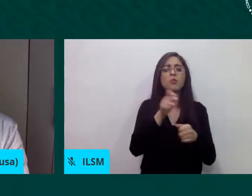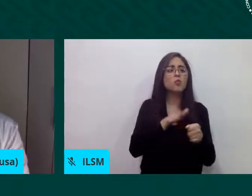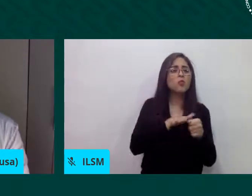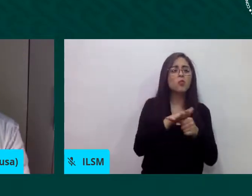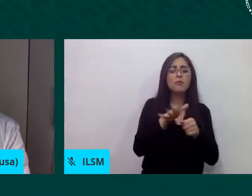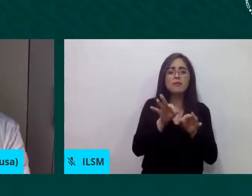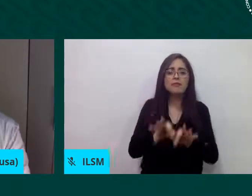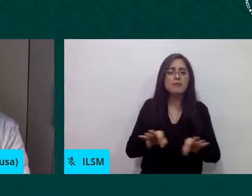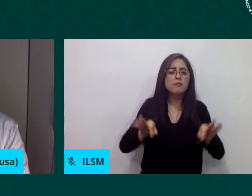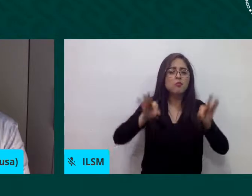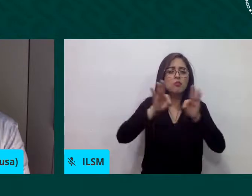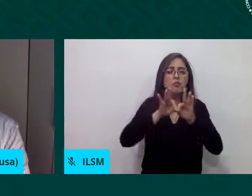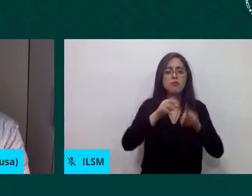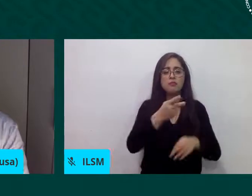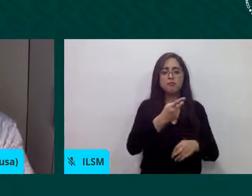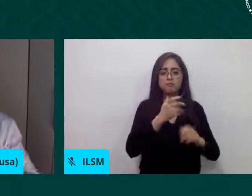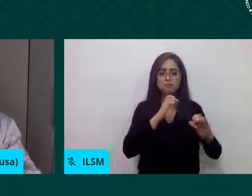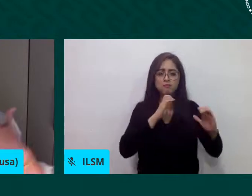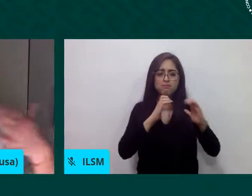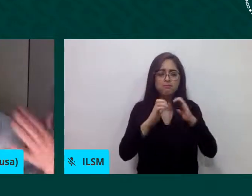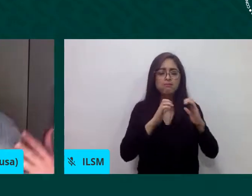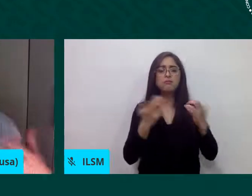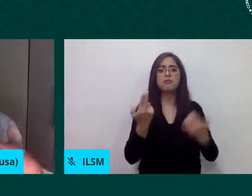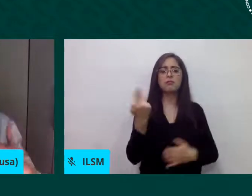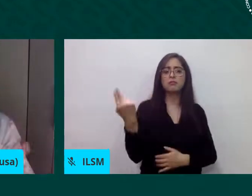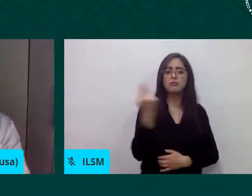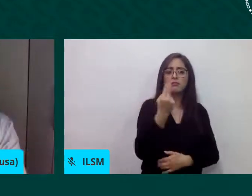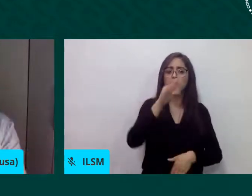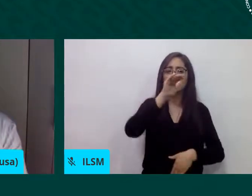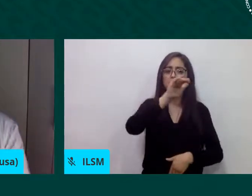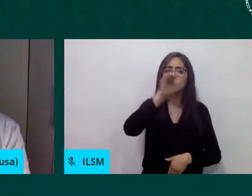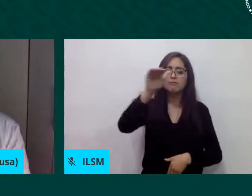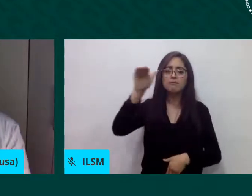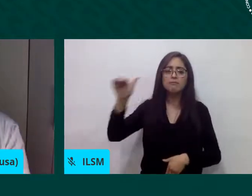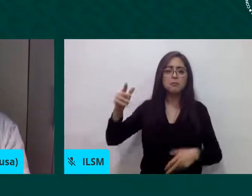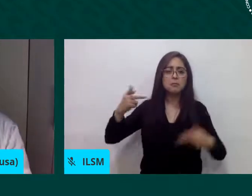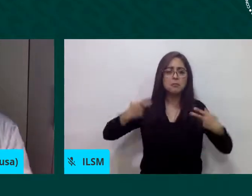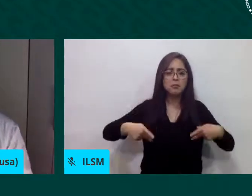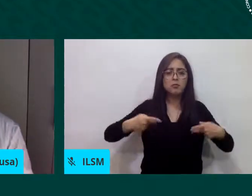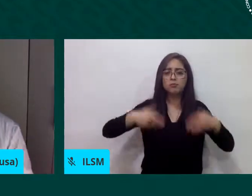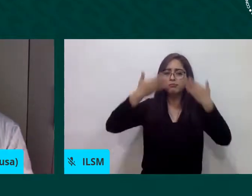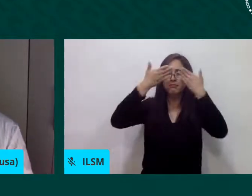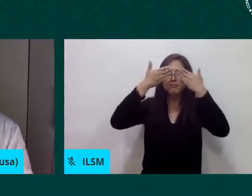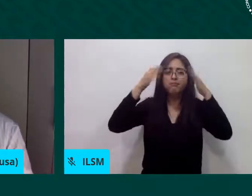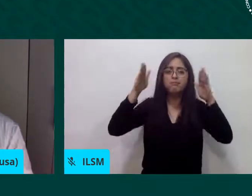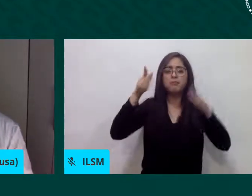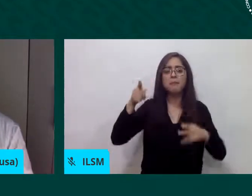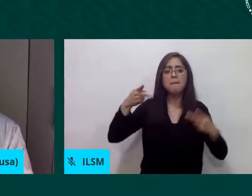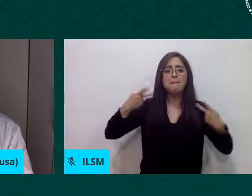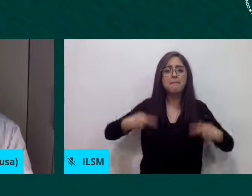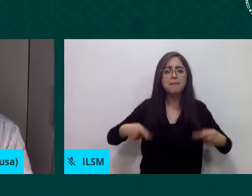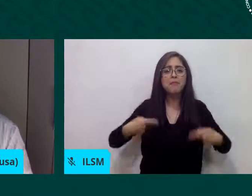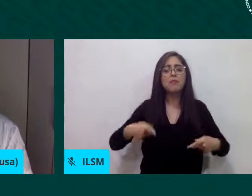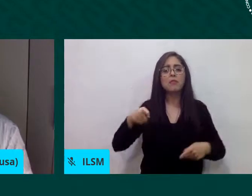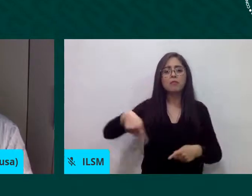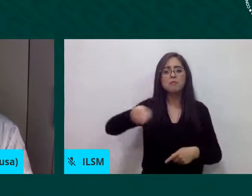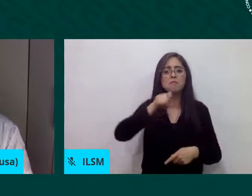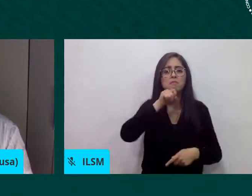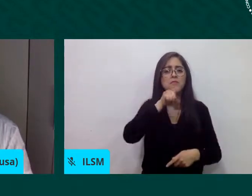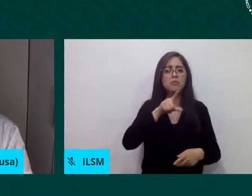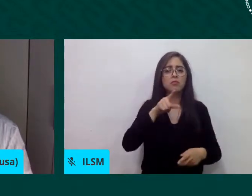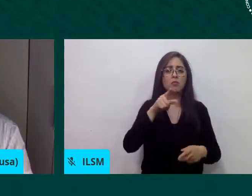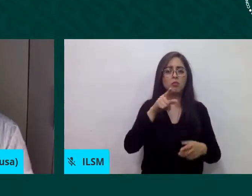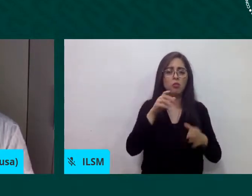sensibilización así que la sociedad la opinión pública puede entender en una manera correcta